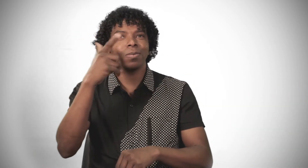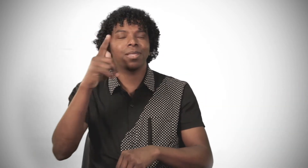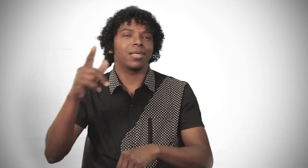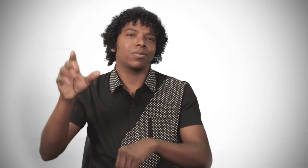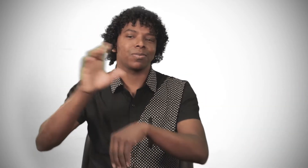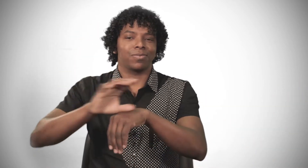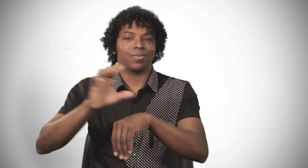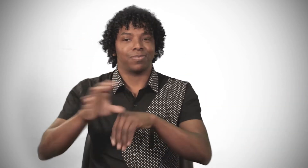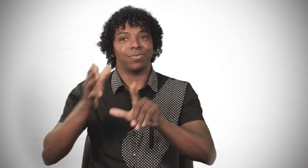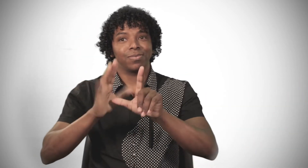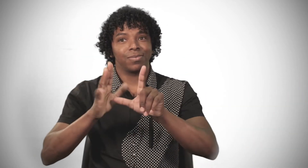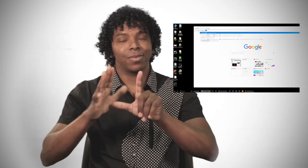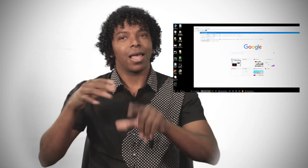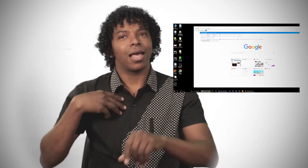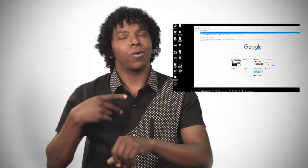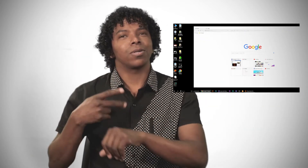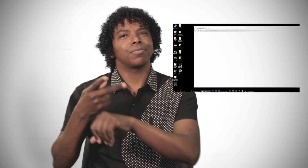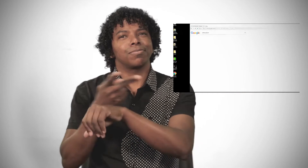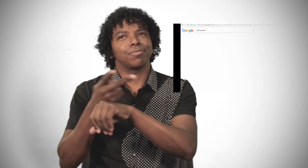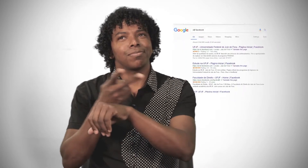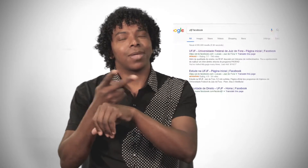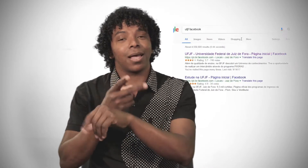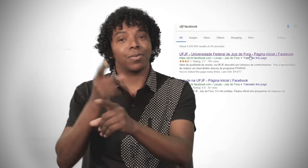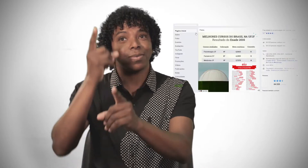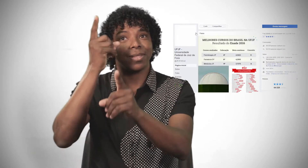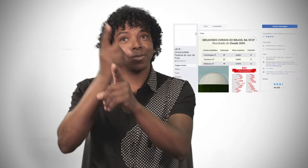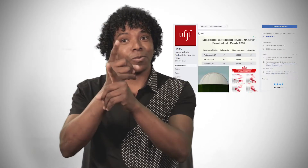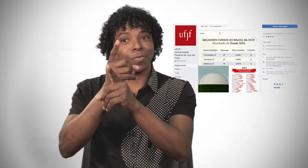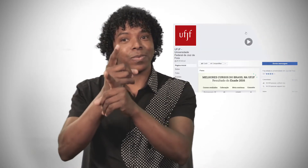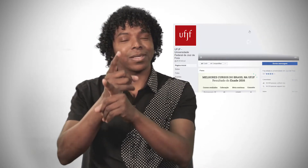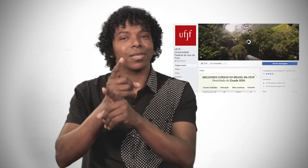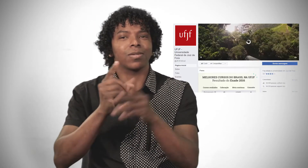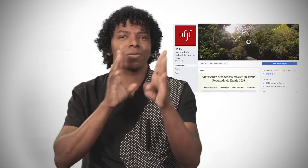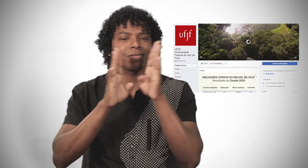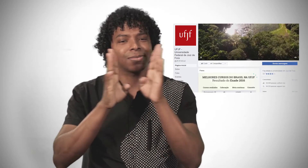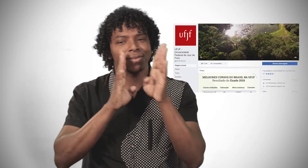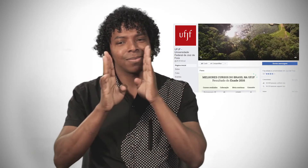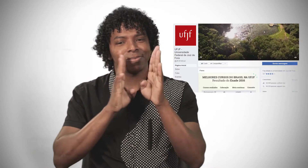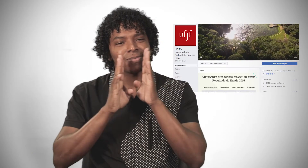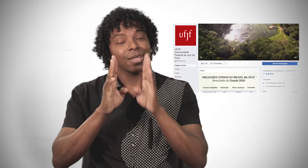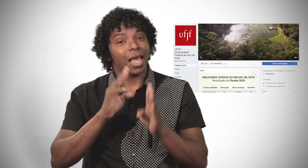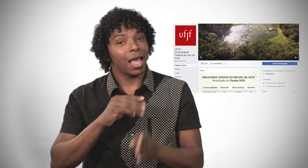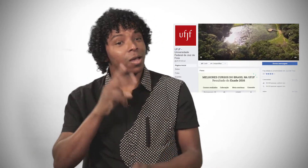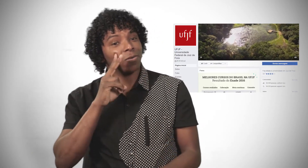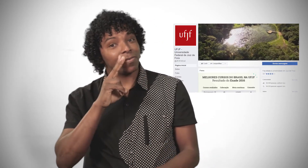o curso de Letras Libras. Procurando eu consegui encontrar. No Facebook eu consegui ver